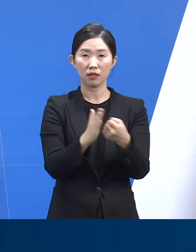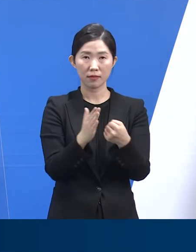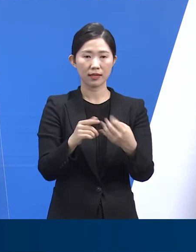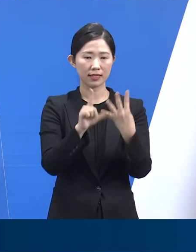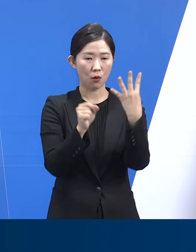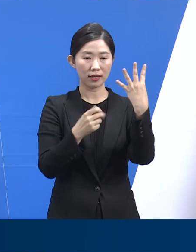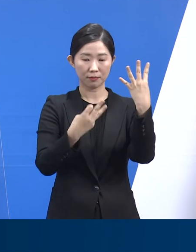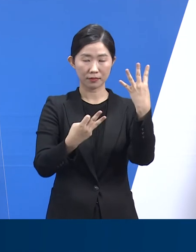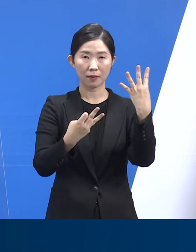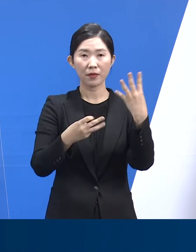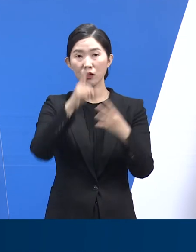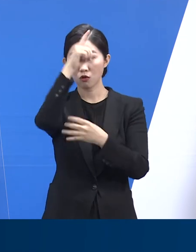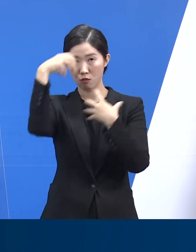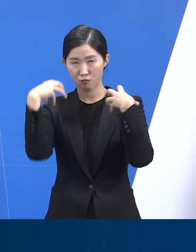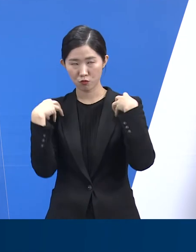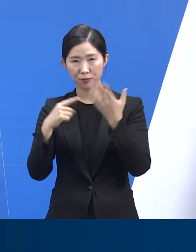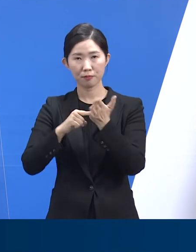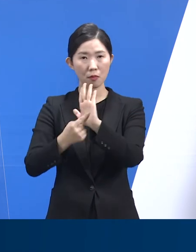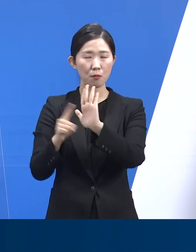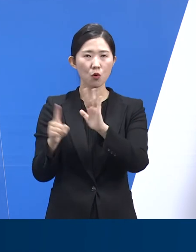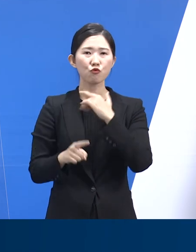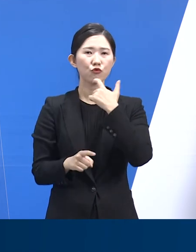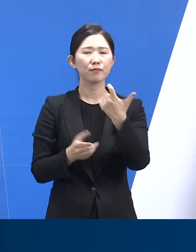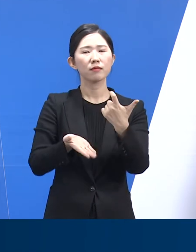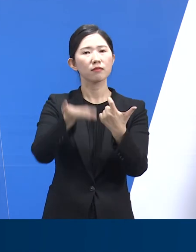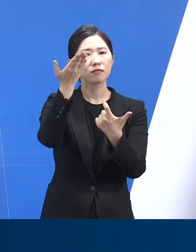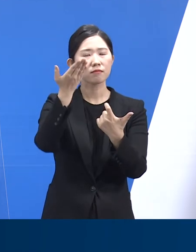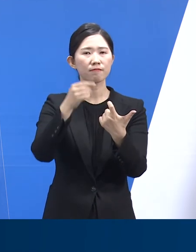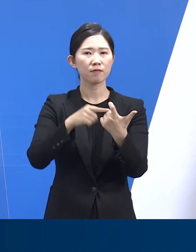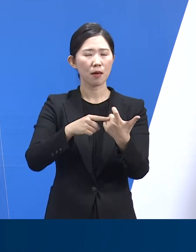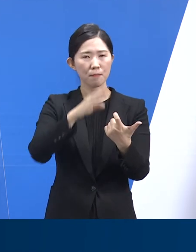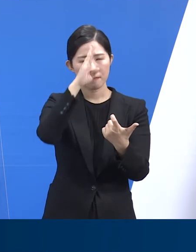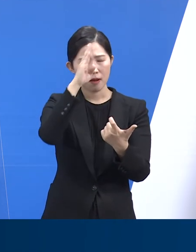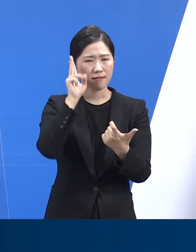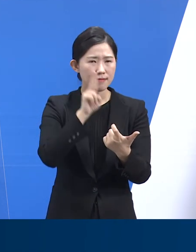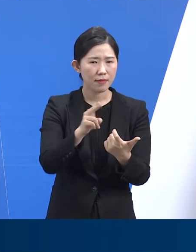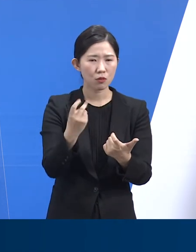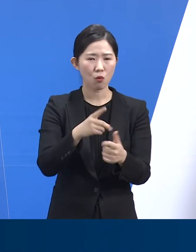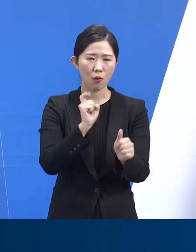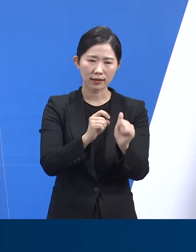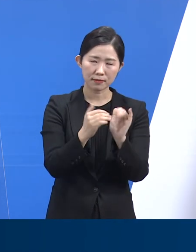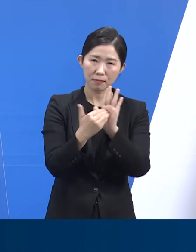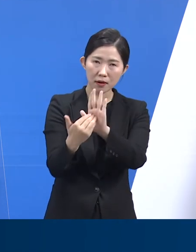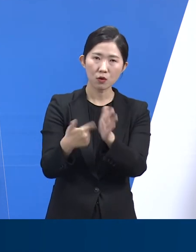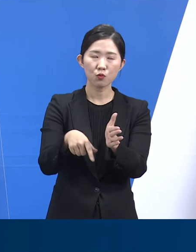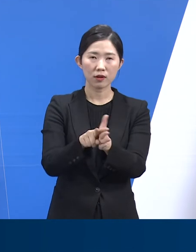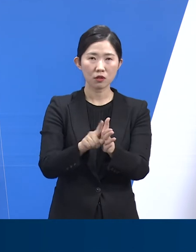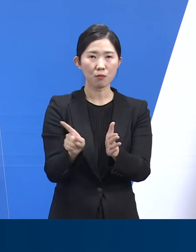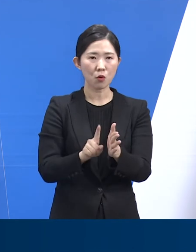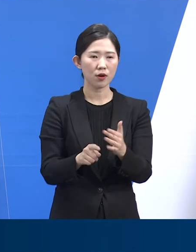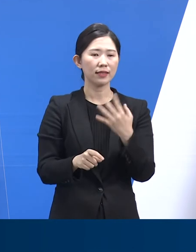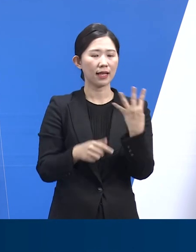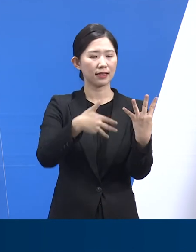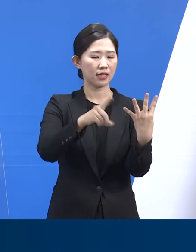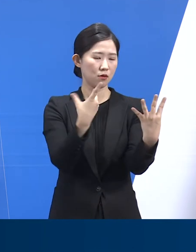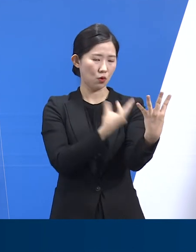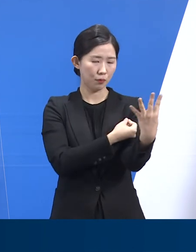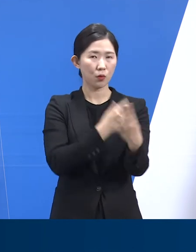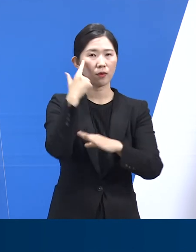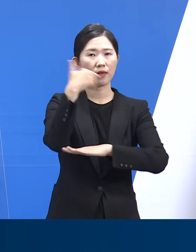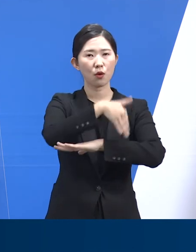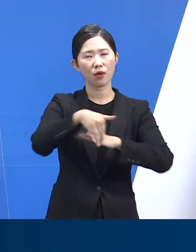고위험군인 60세 이상 연령층의 중증 및 사망 예방을 위한 60세 이상 4차 접종 계획을 발표하였습니다.